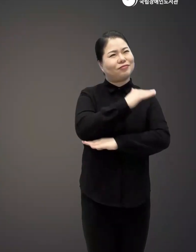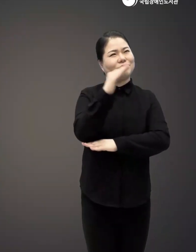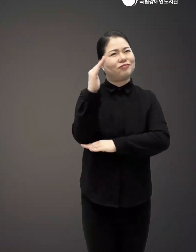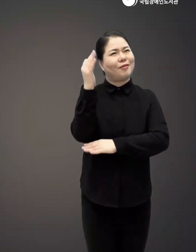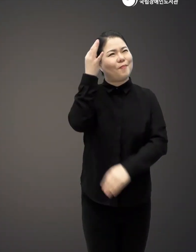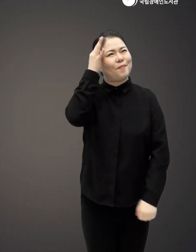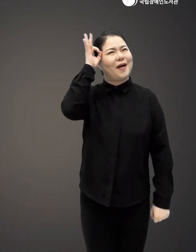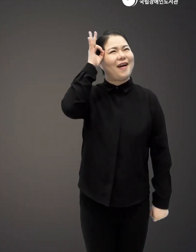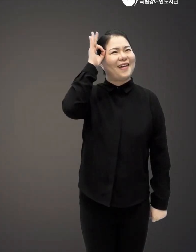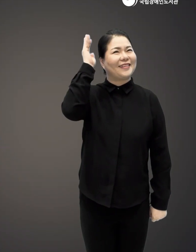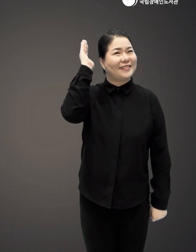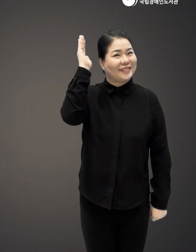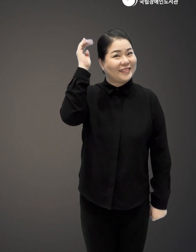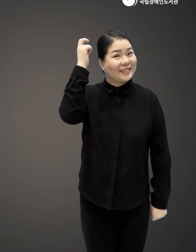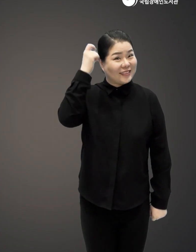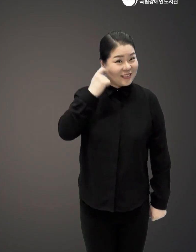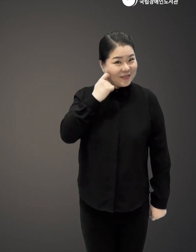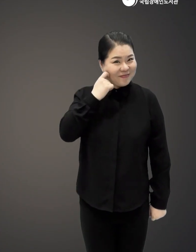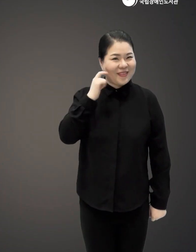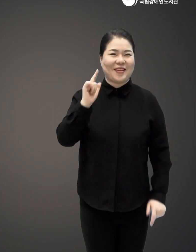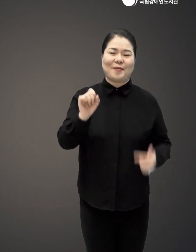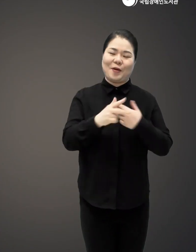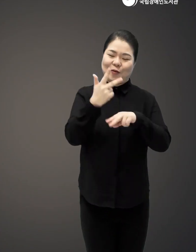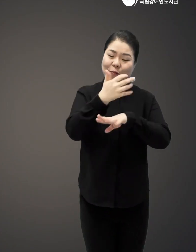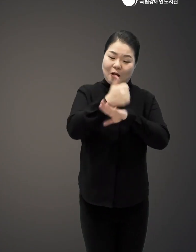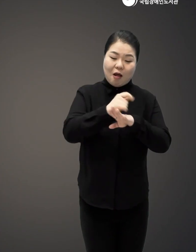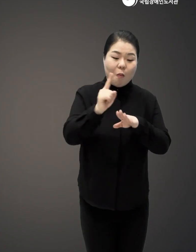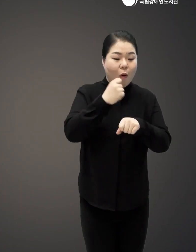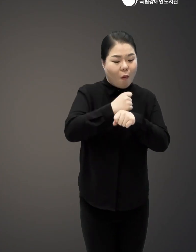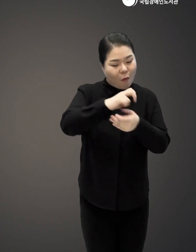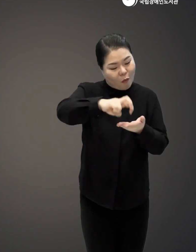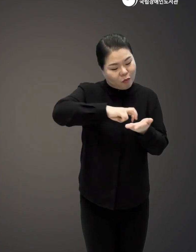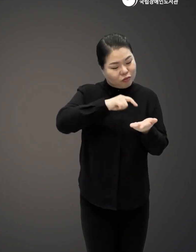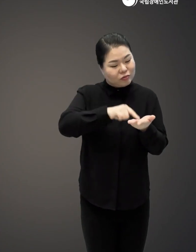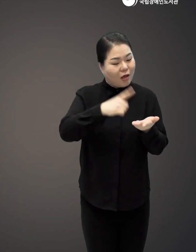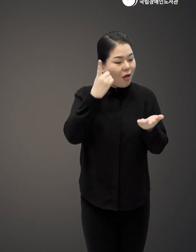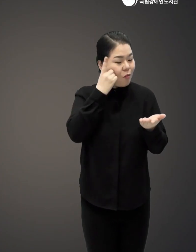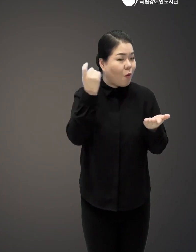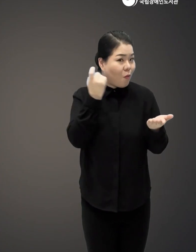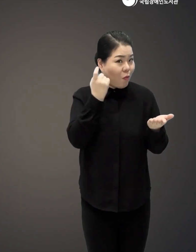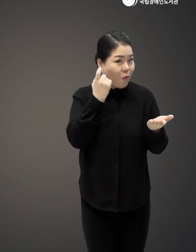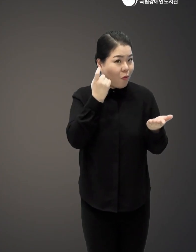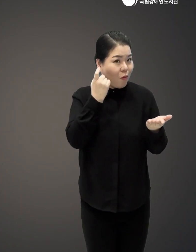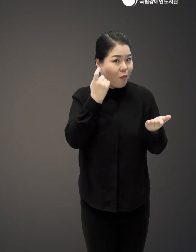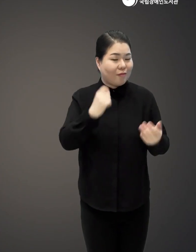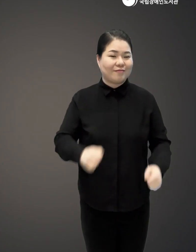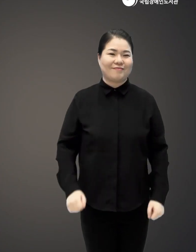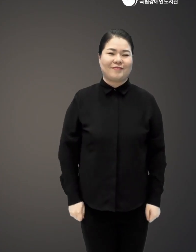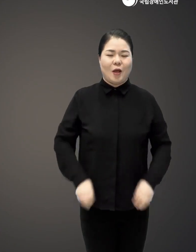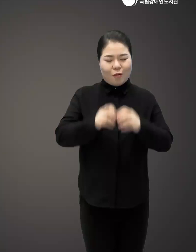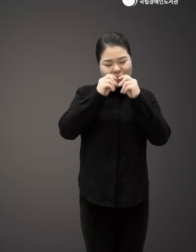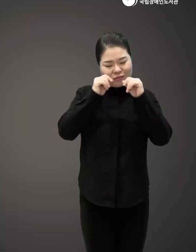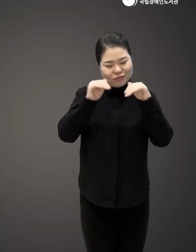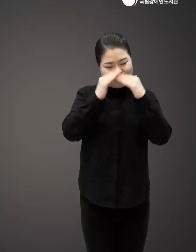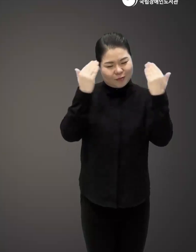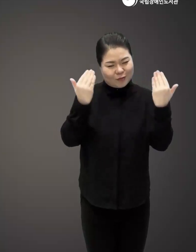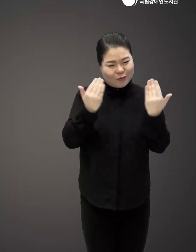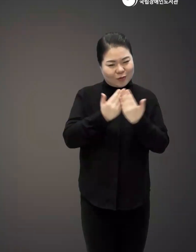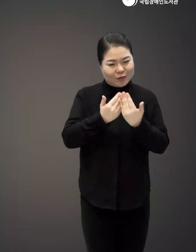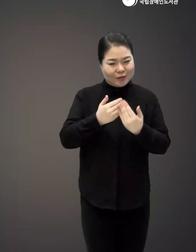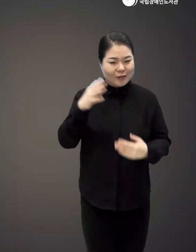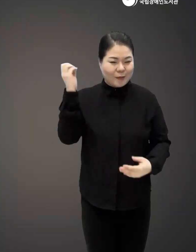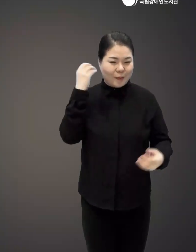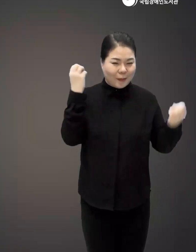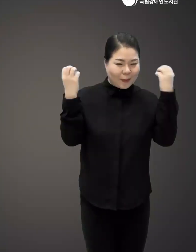주말에 뭐해 라는 메시지가 도착한 휴대전화의 알렘 소리일까요 이 모든